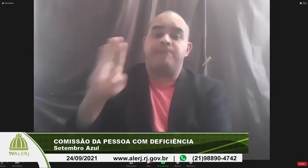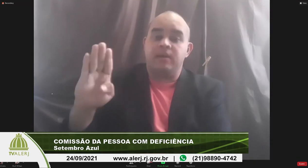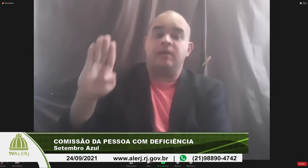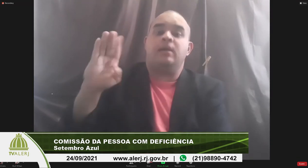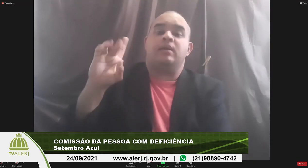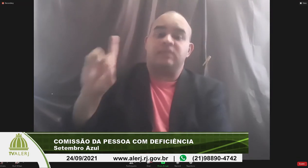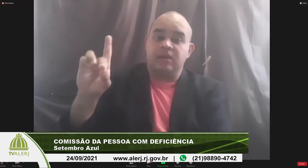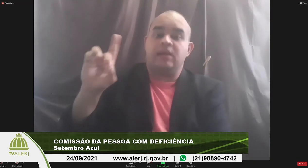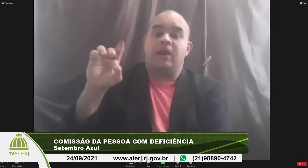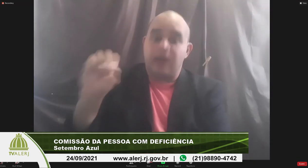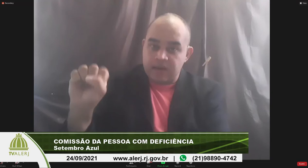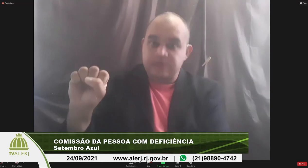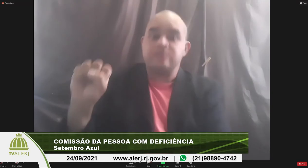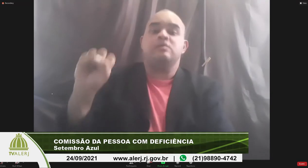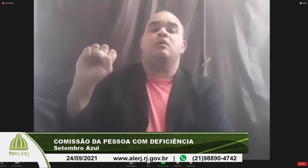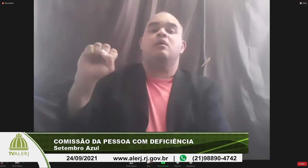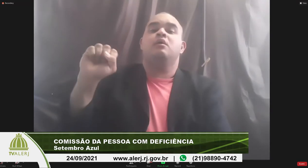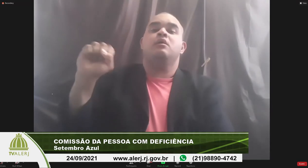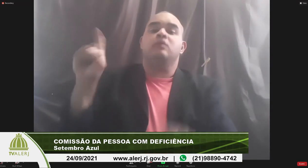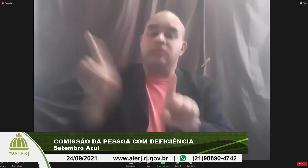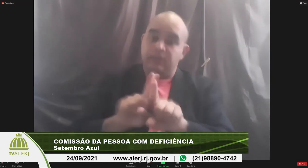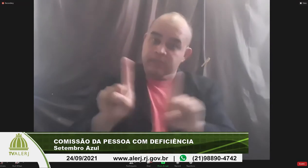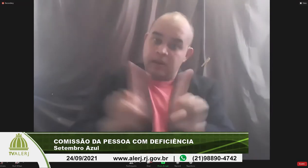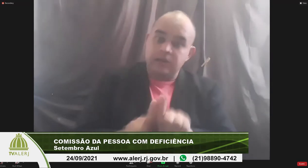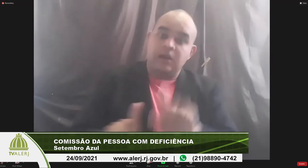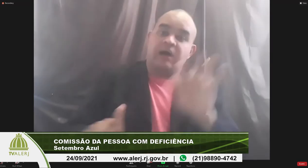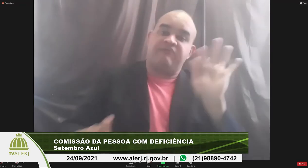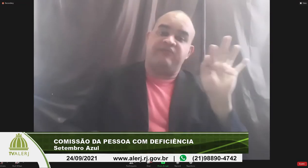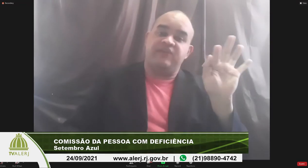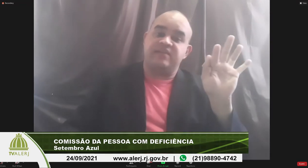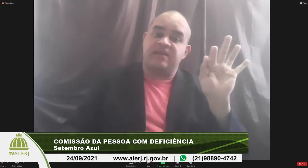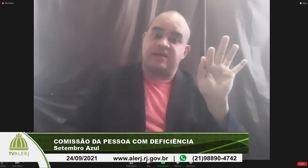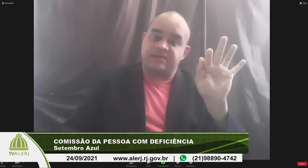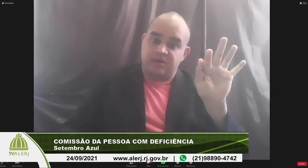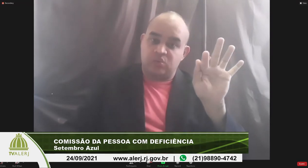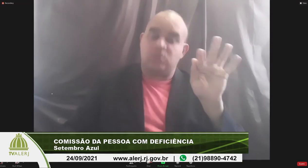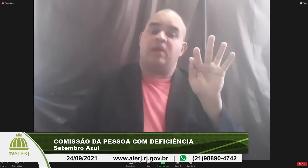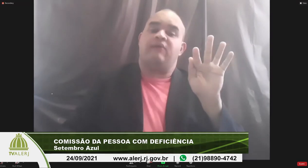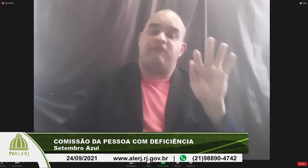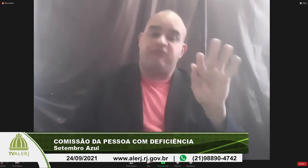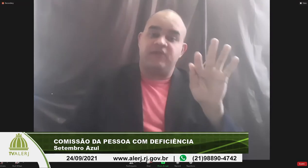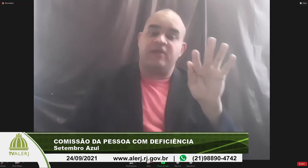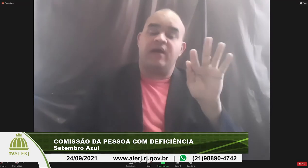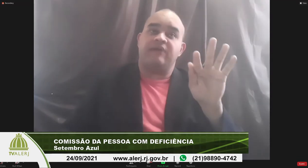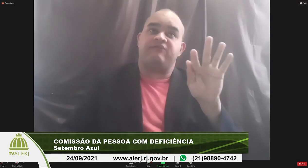CBTS e também a federação